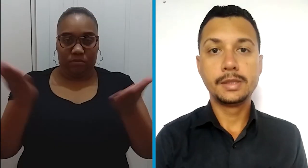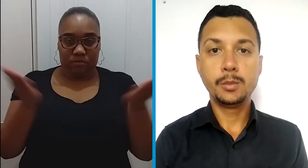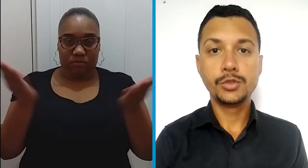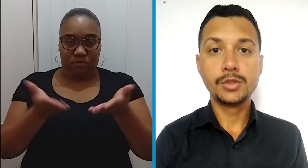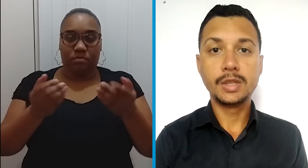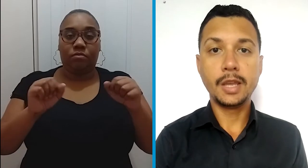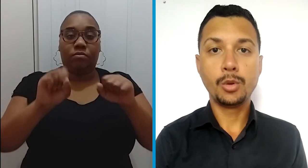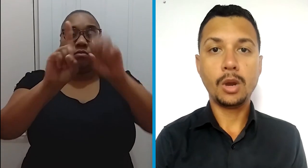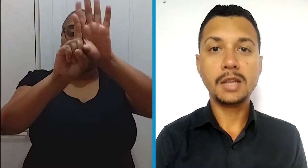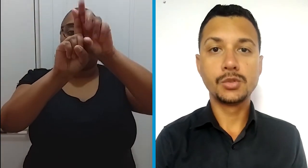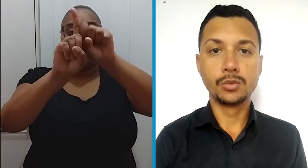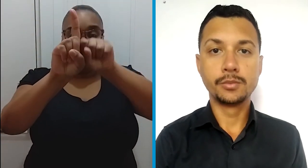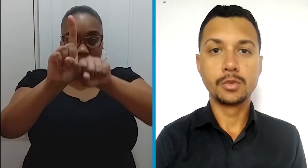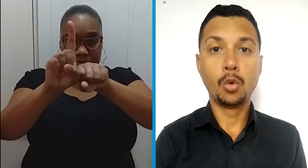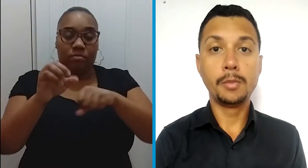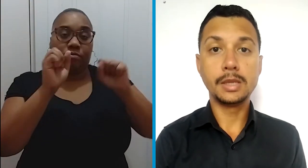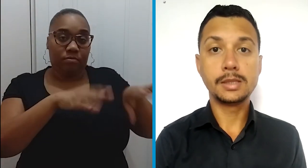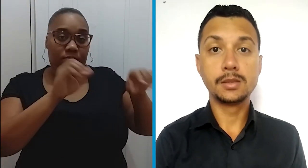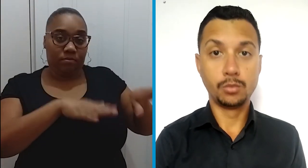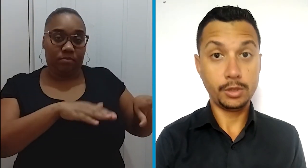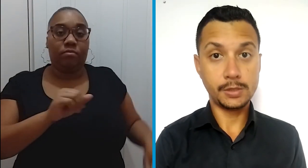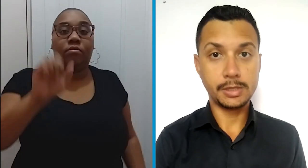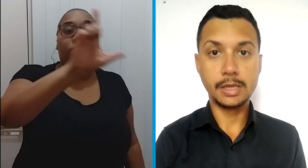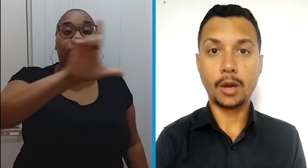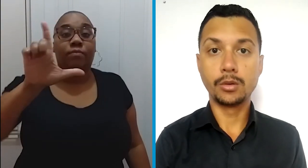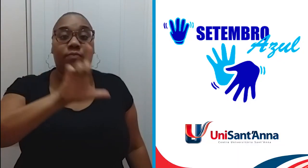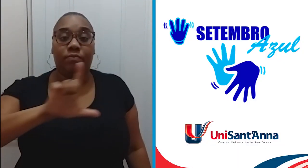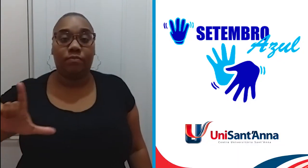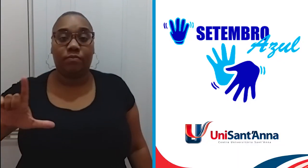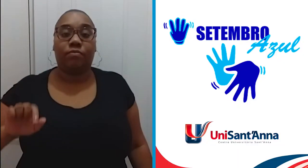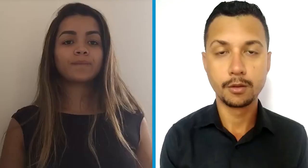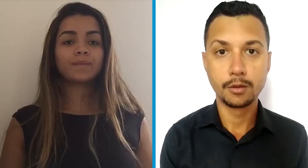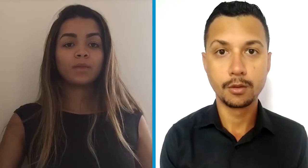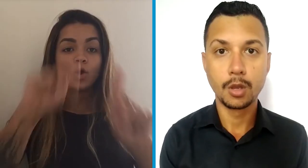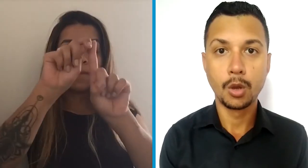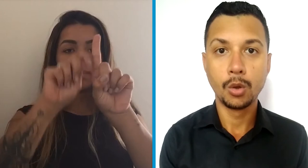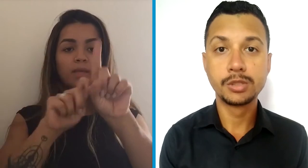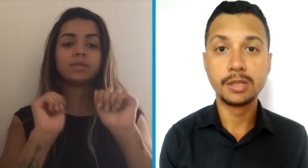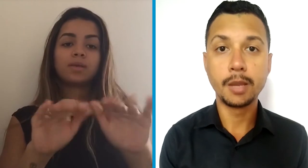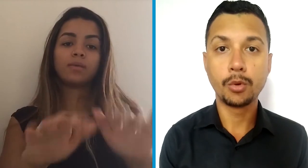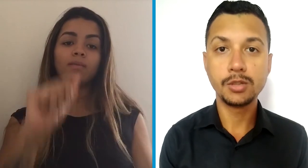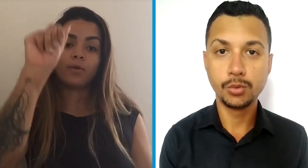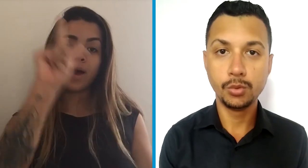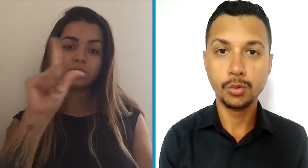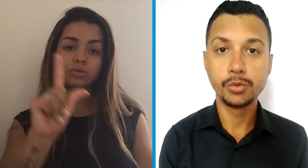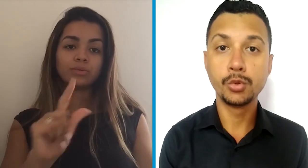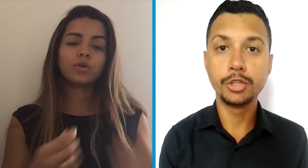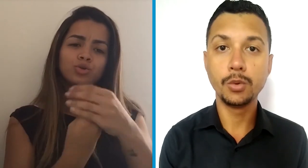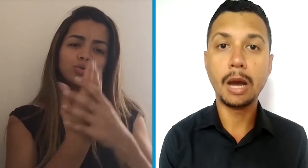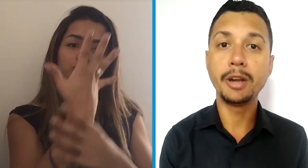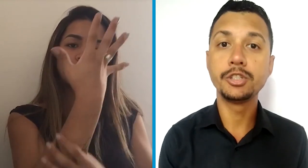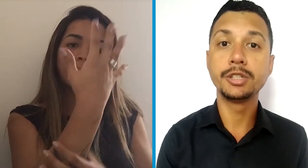Estamos no Setembro Azul, um mês muito especial. O Setembro Azul